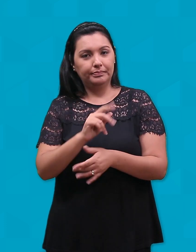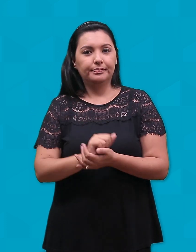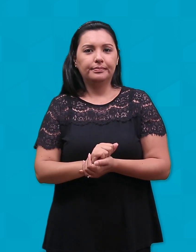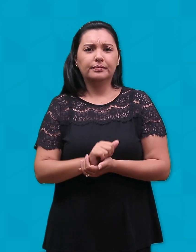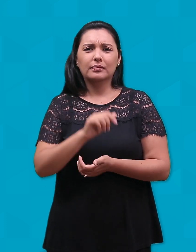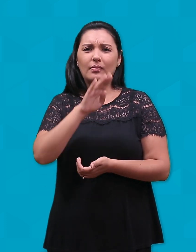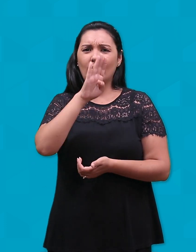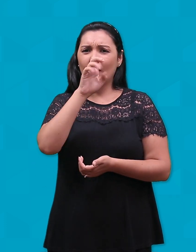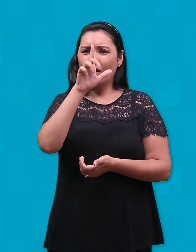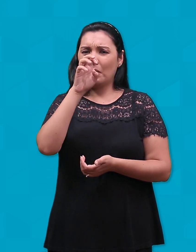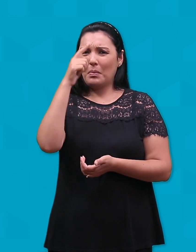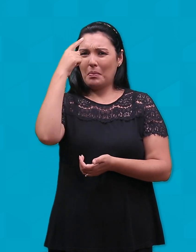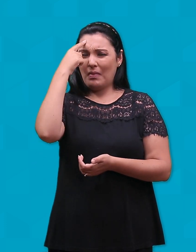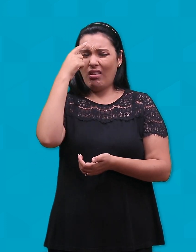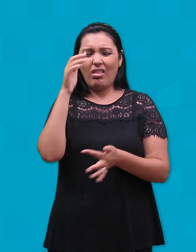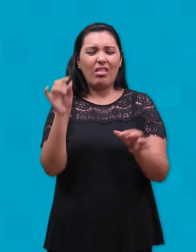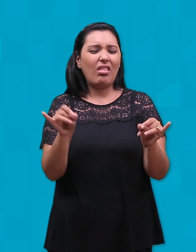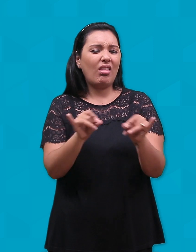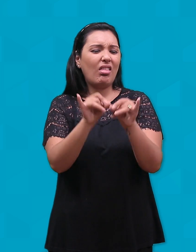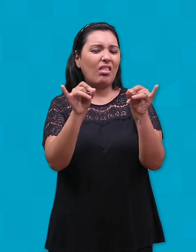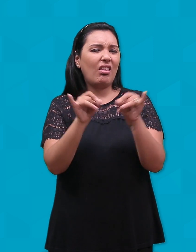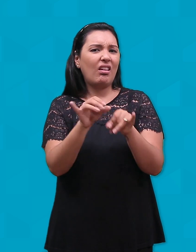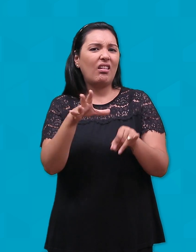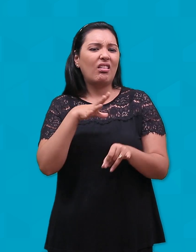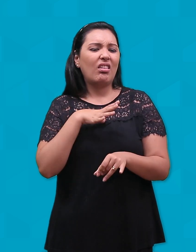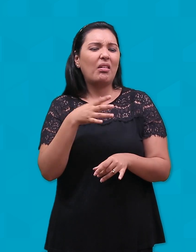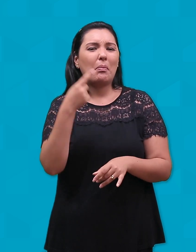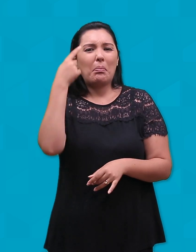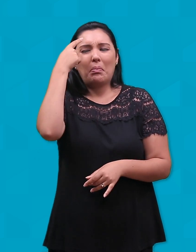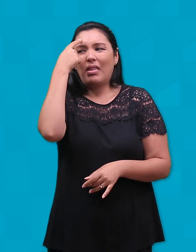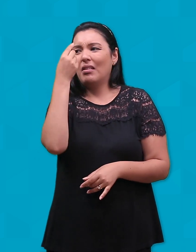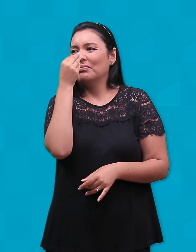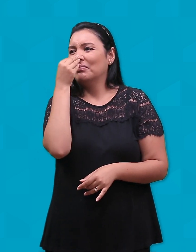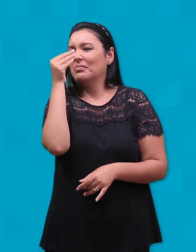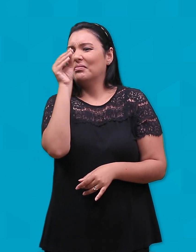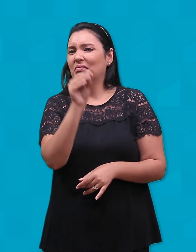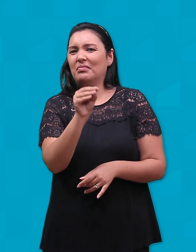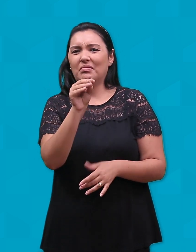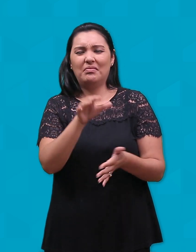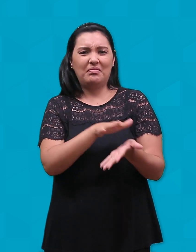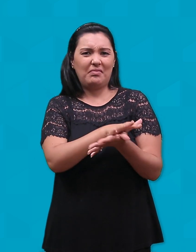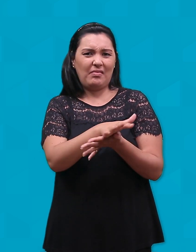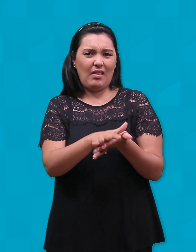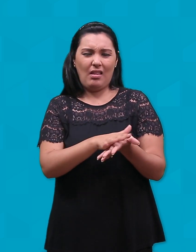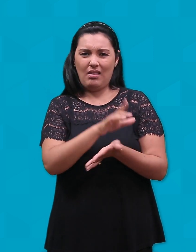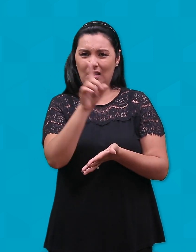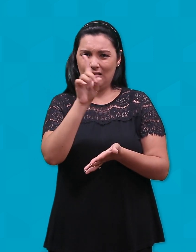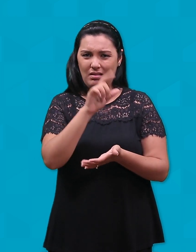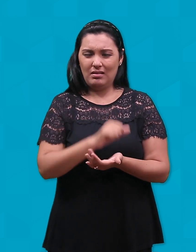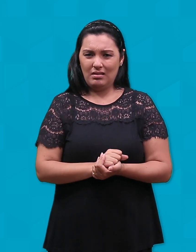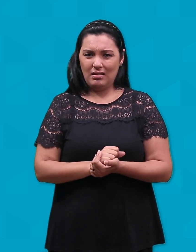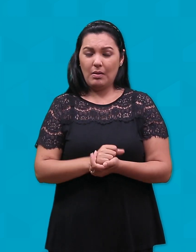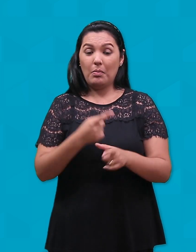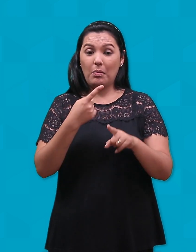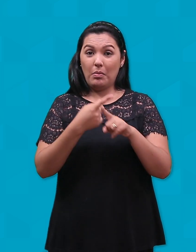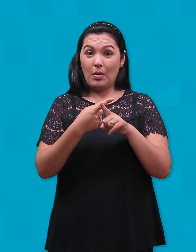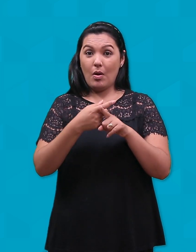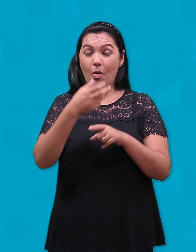lugar insignificante como Herodes e outros poderosos da época imaginavam, pois os profetas previram